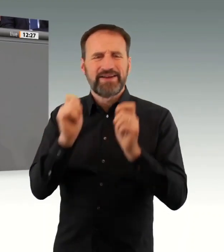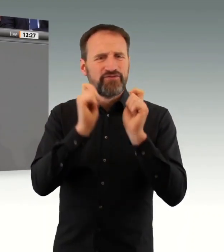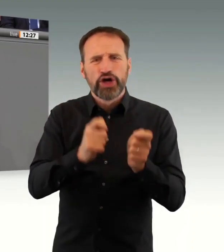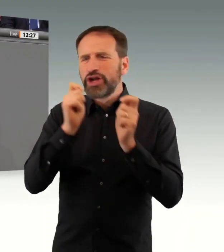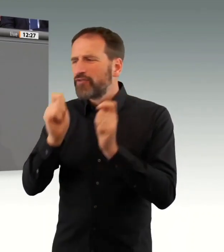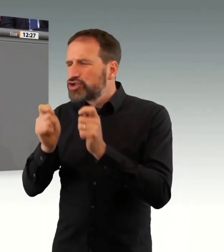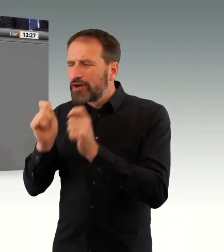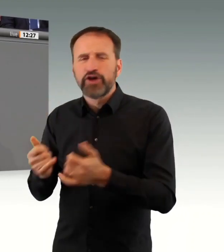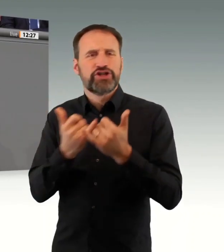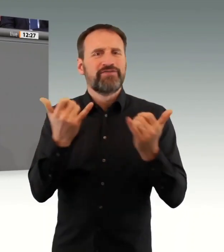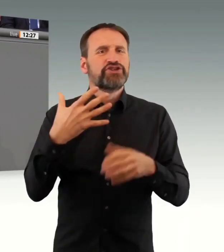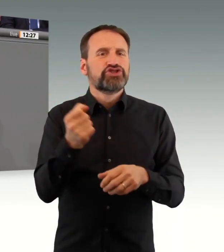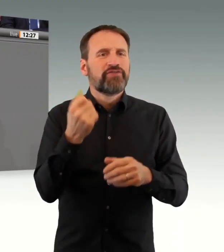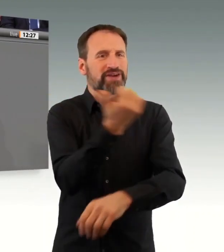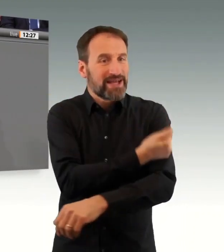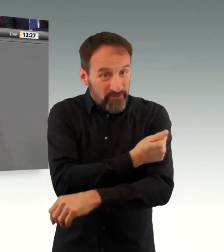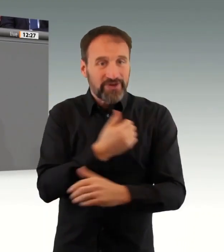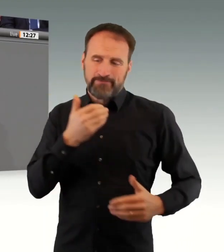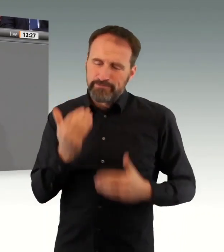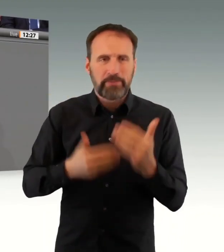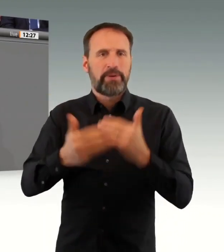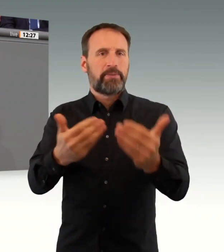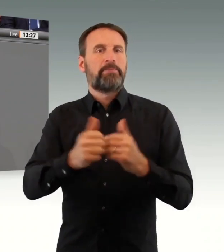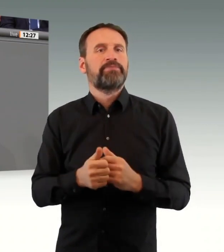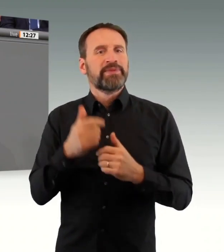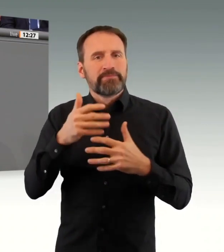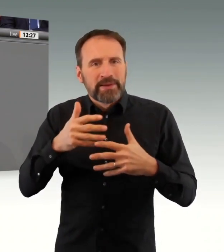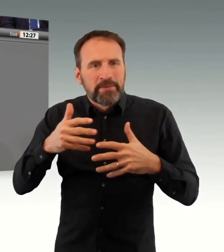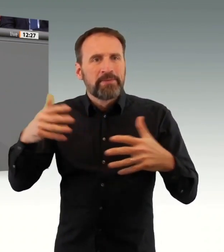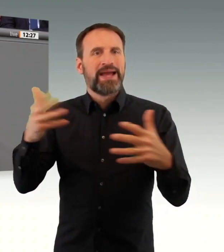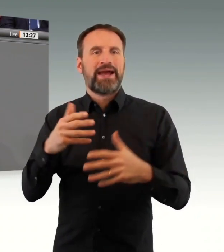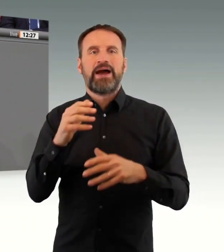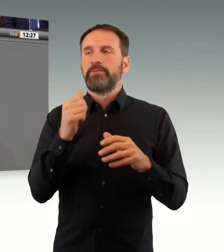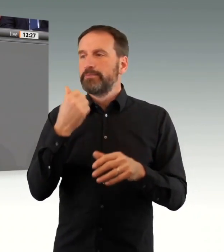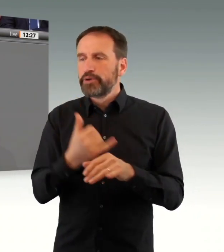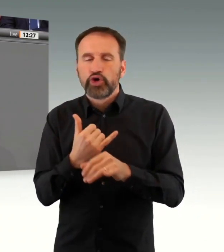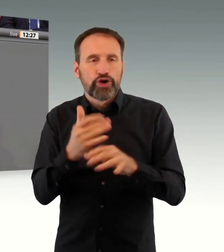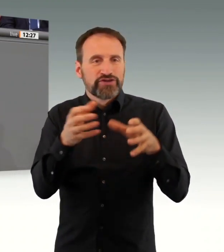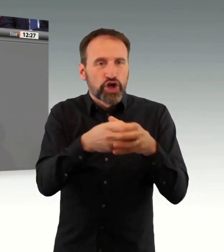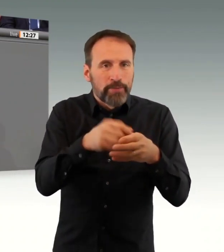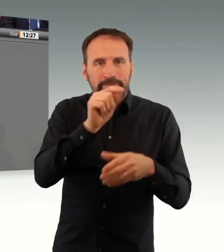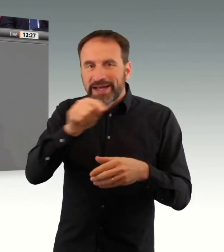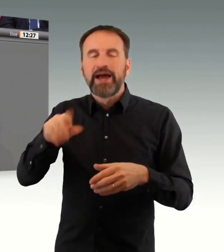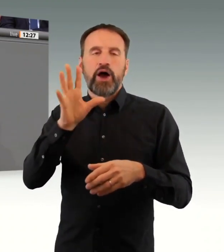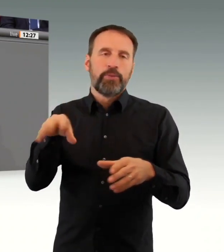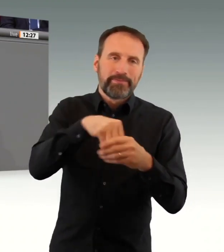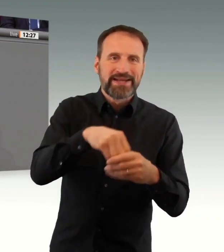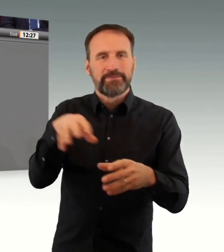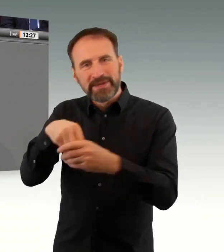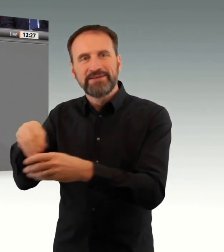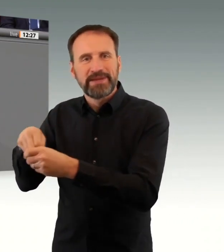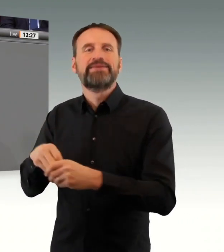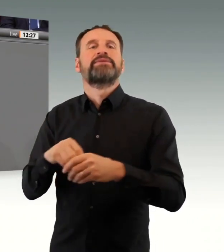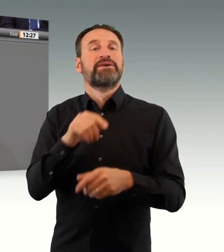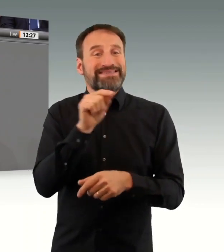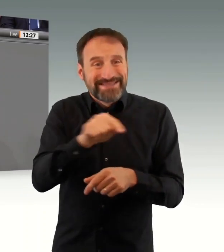können, dass sie nicht im Februar, März erneut die Gruppen sind, die die meisten Todesfälle zu verzeichnen haben. Deshalb